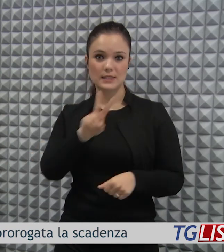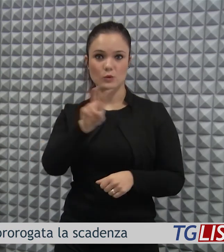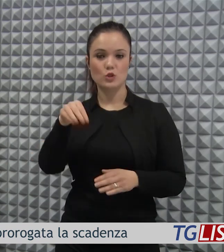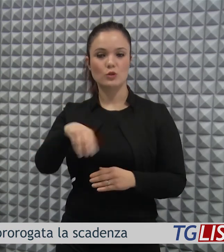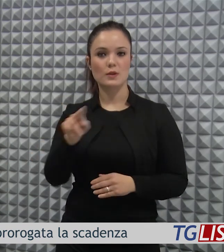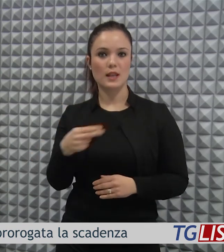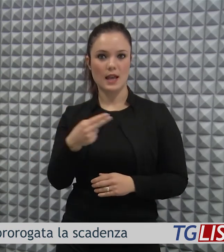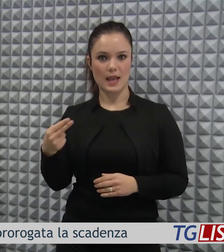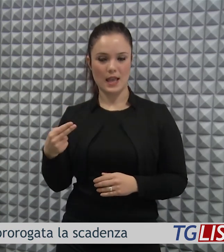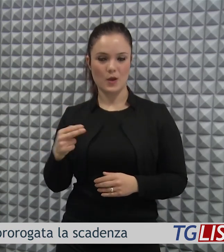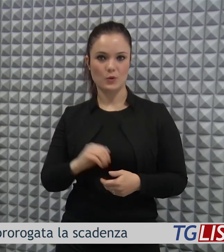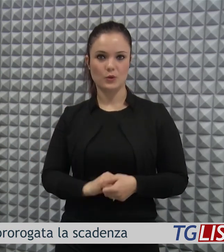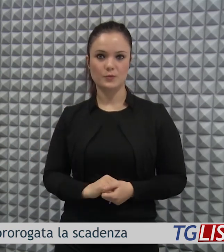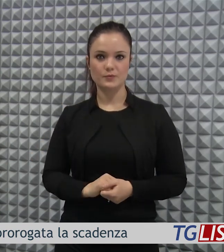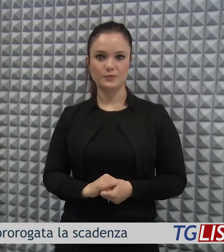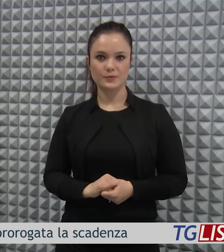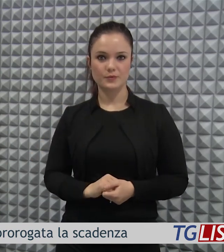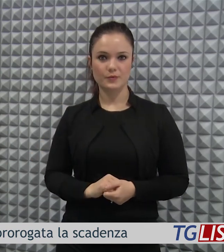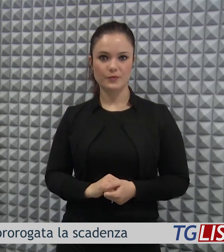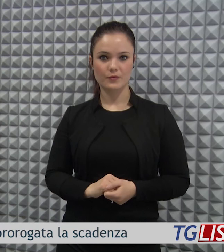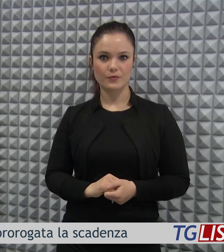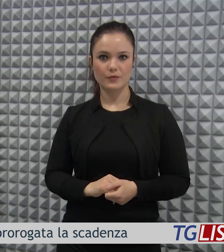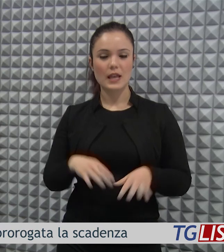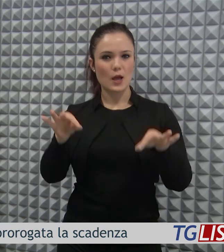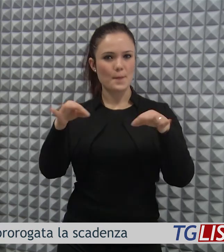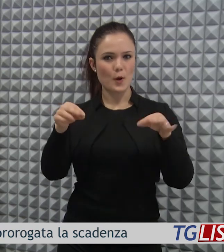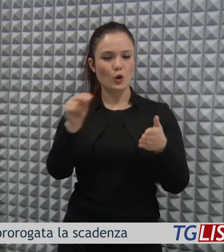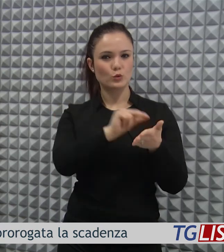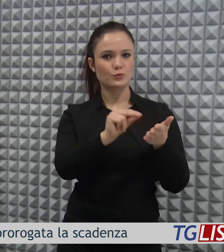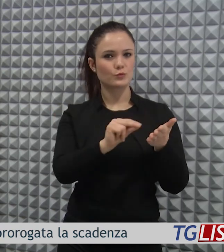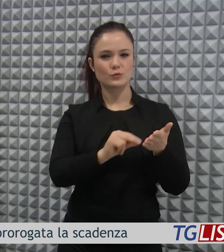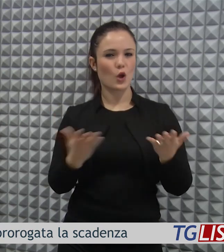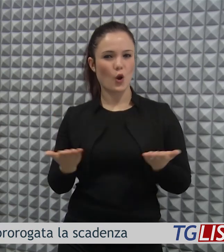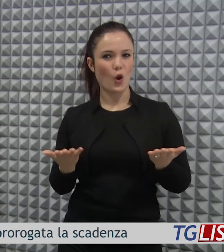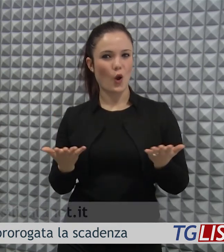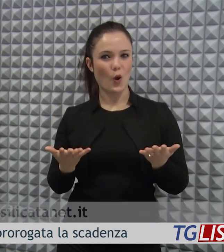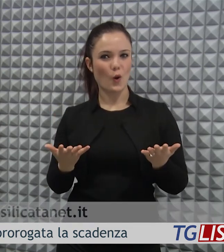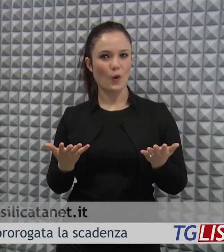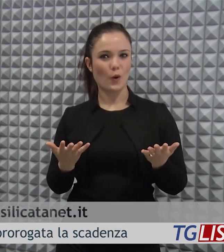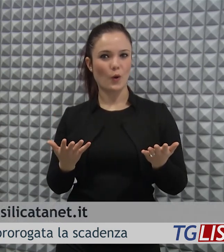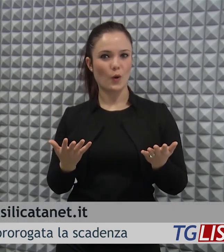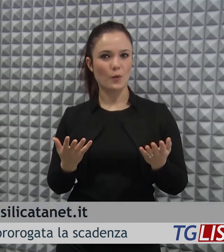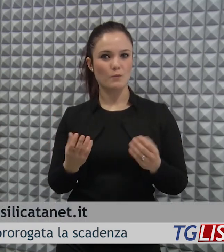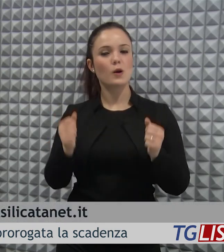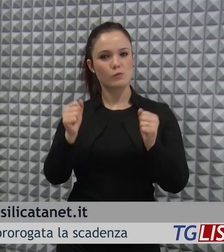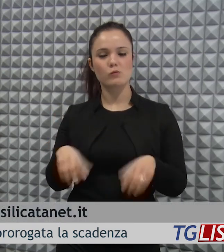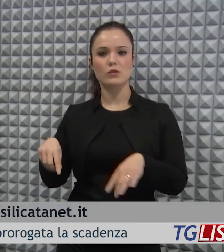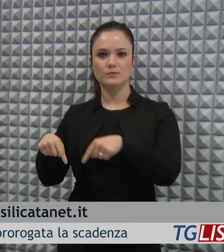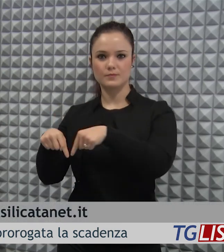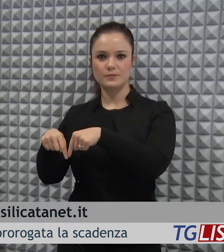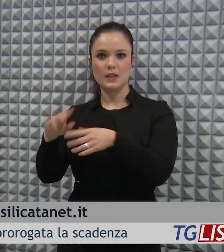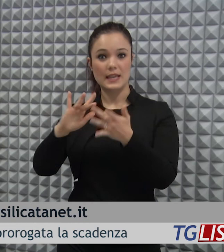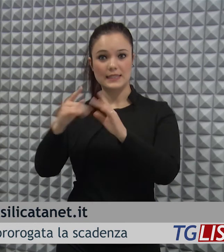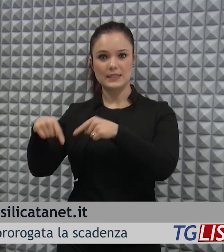200.000 euro. La compilazione della candidatura è prevista sul